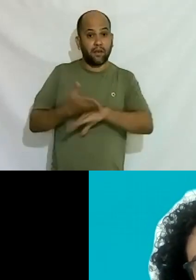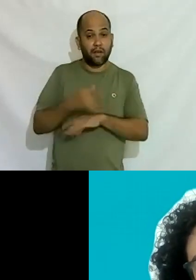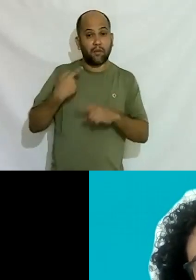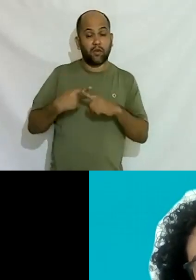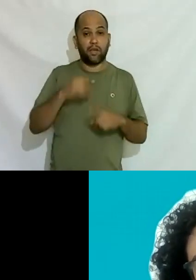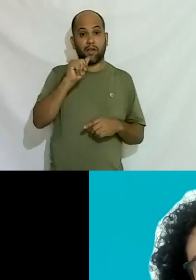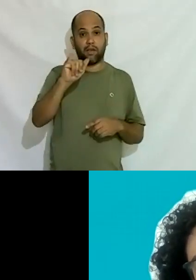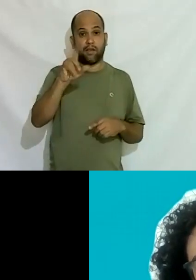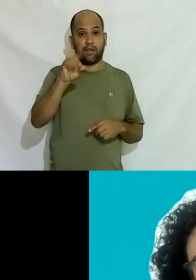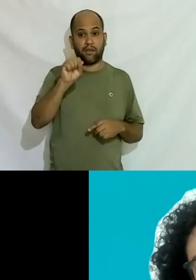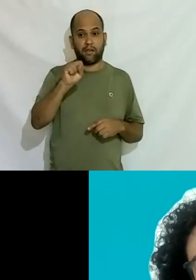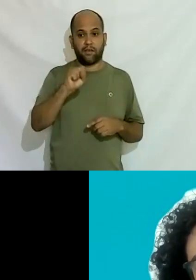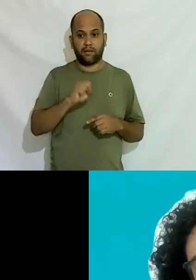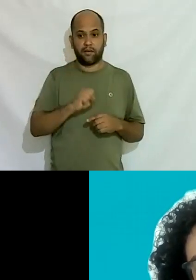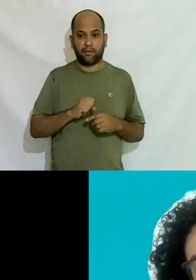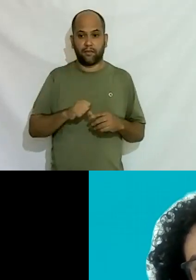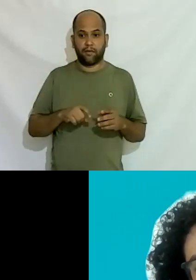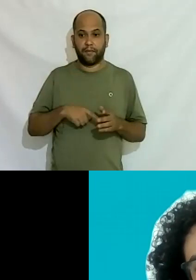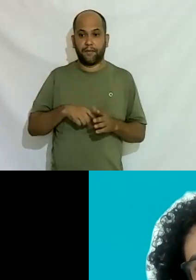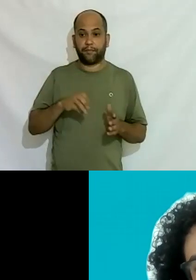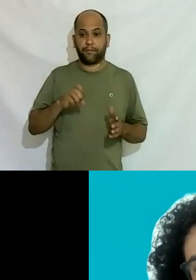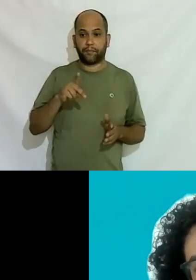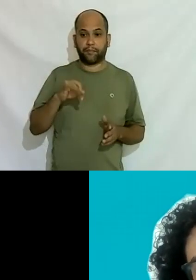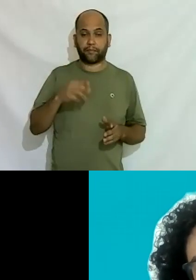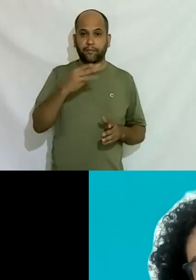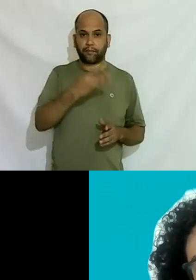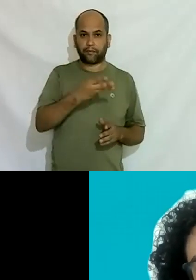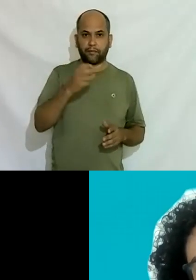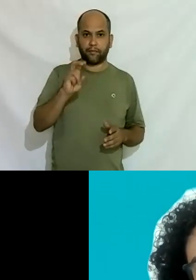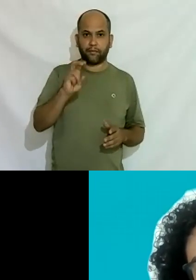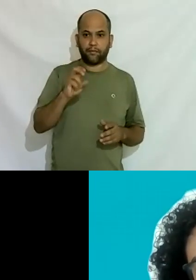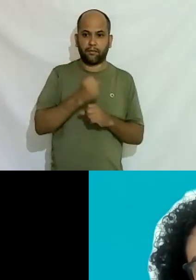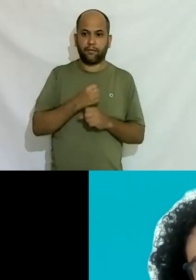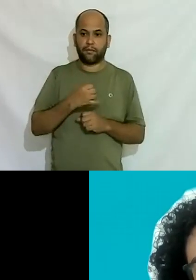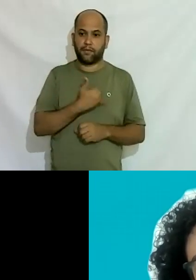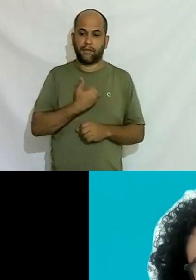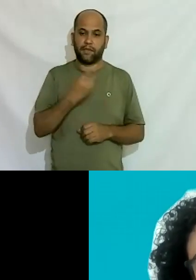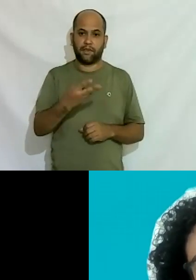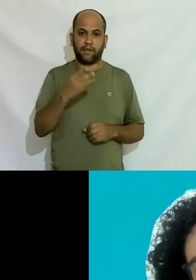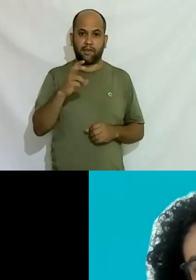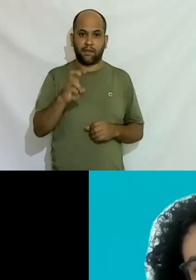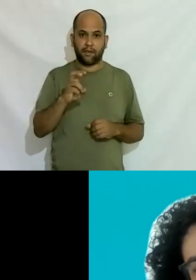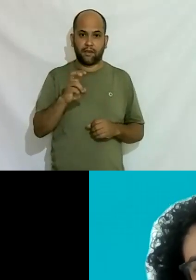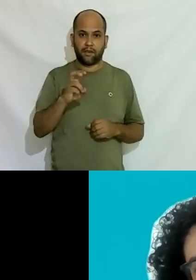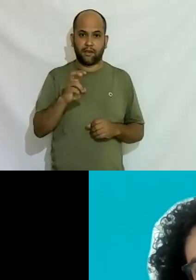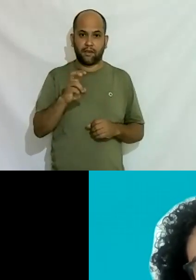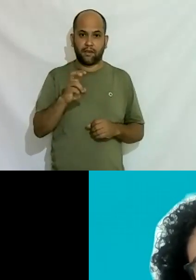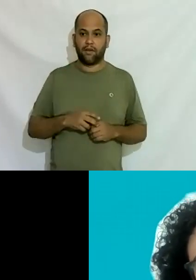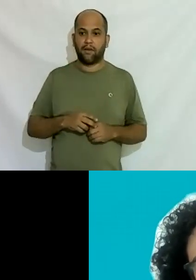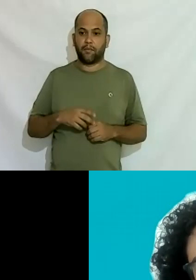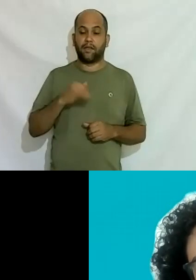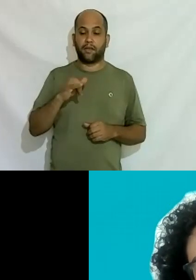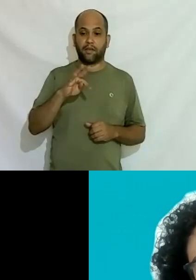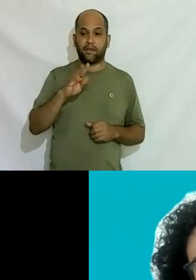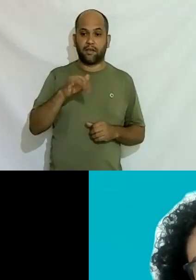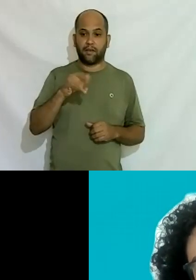e aí fizeram a média 35 anos bom tudo bem mas a AIDS pra travestis de rua né que vai